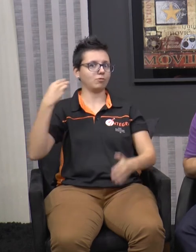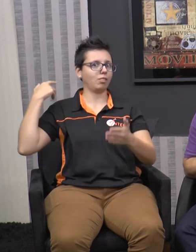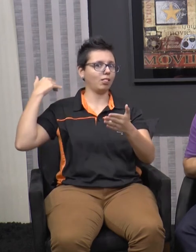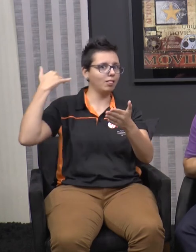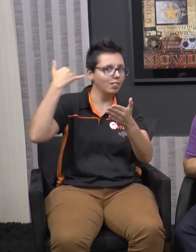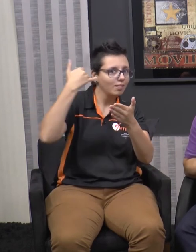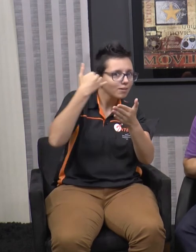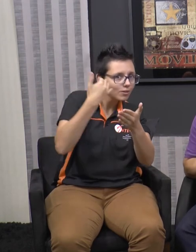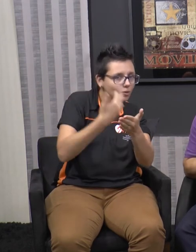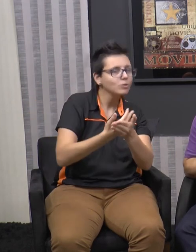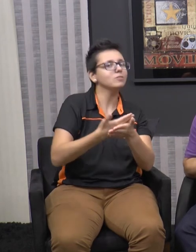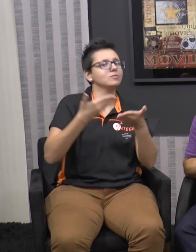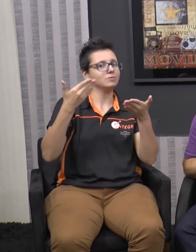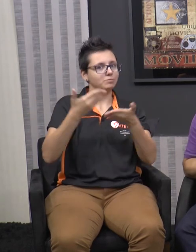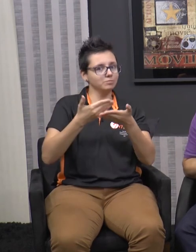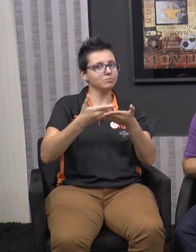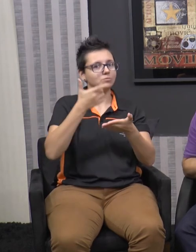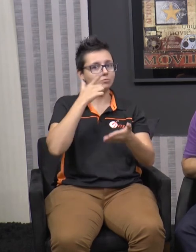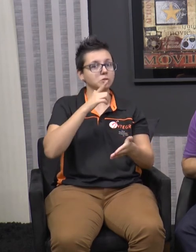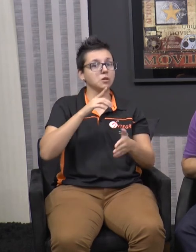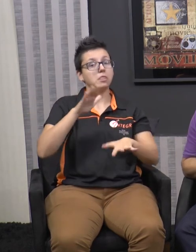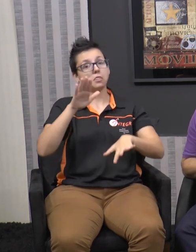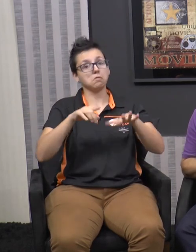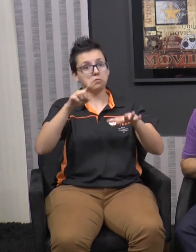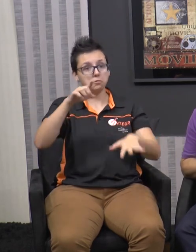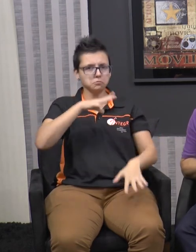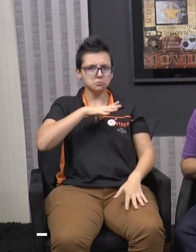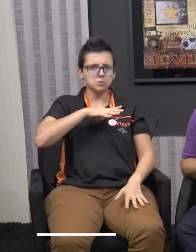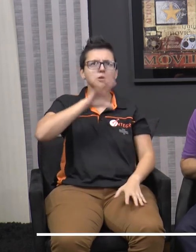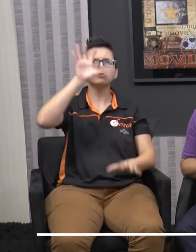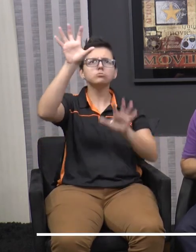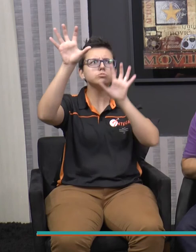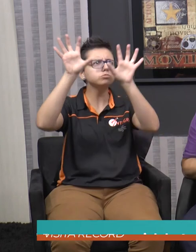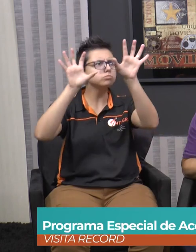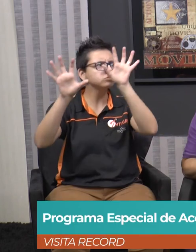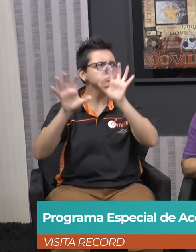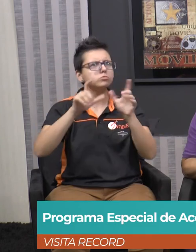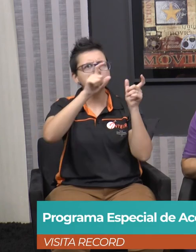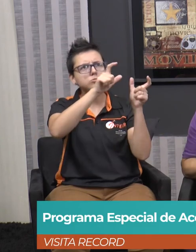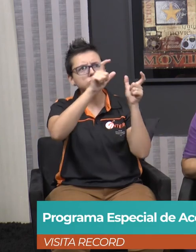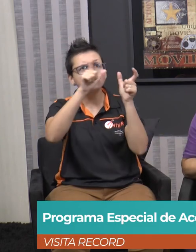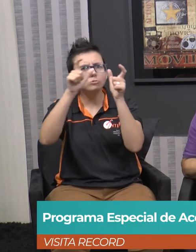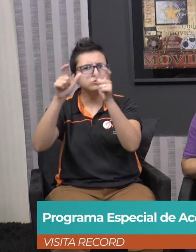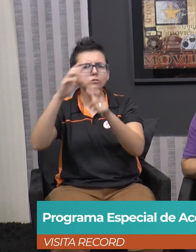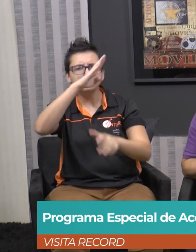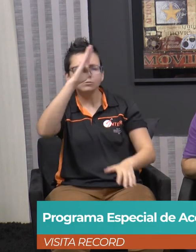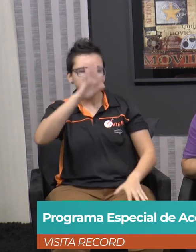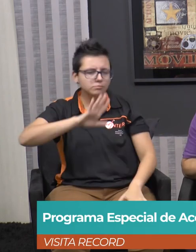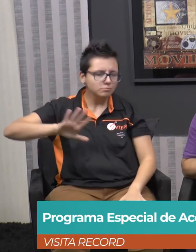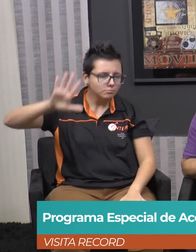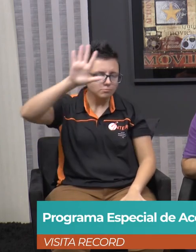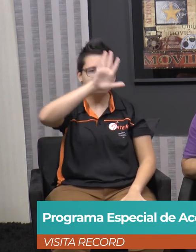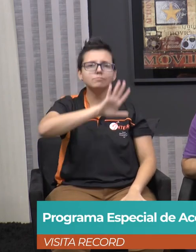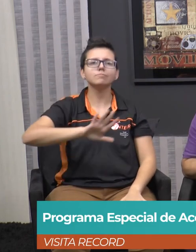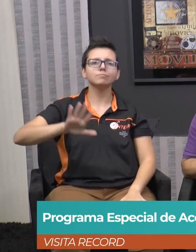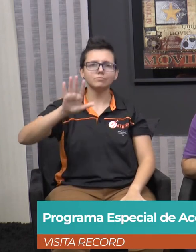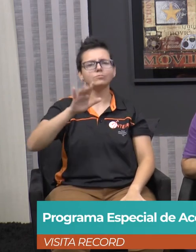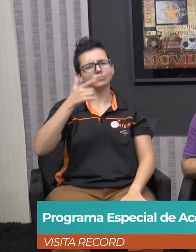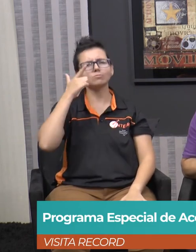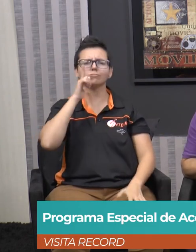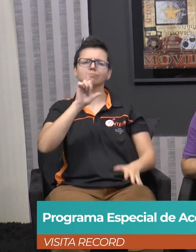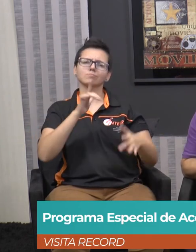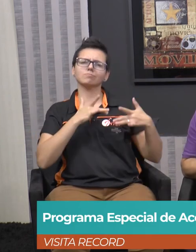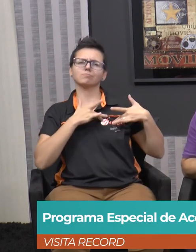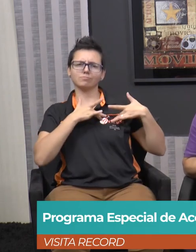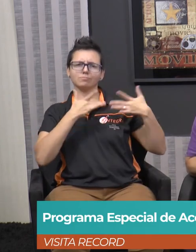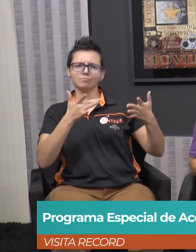na região. Na sua região de Bauru, de Marília, de Itapeva, em todos os lugares, com certeza. O Brasil é um país solidário, país da caridade.